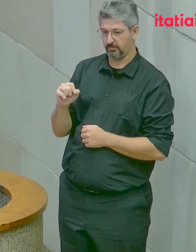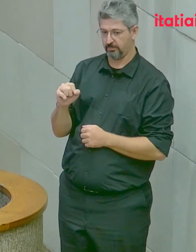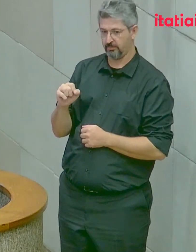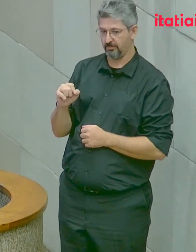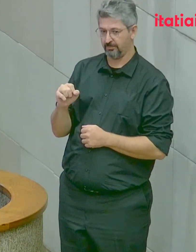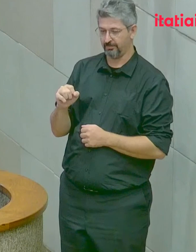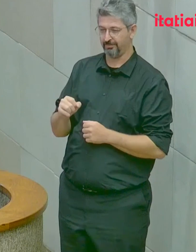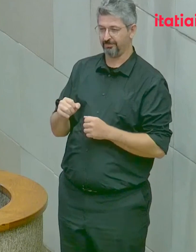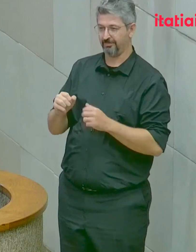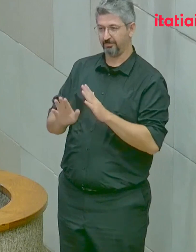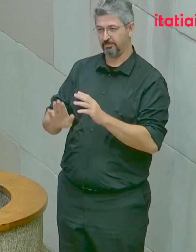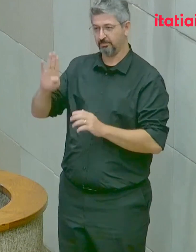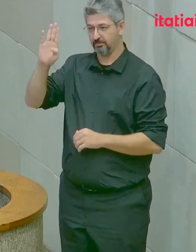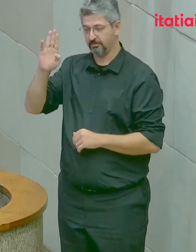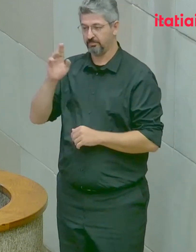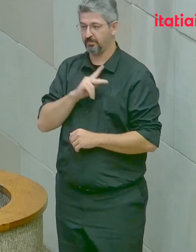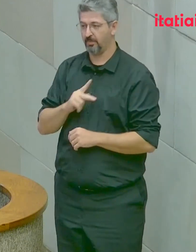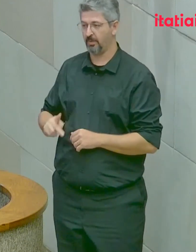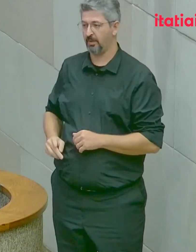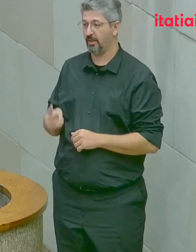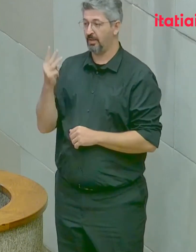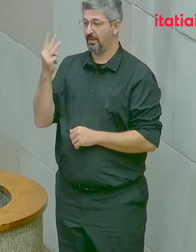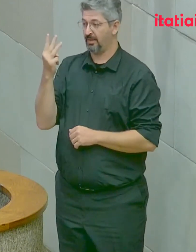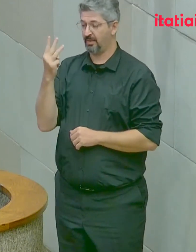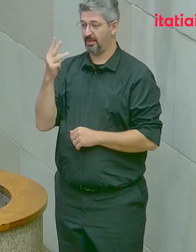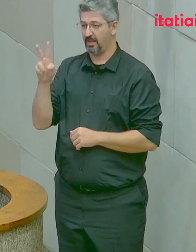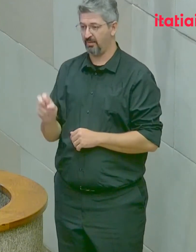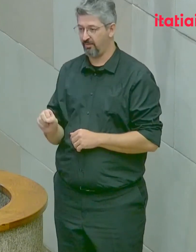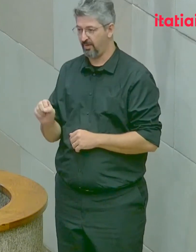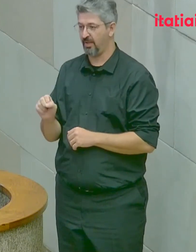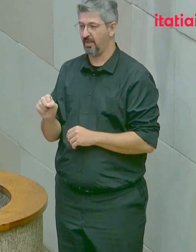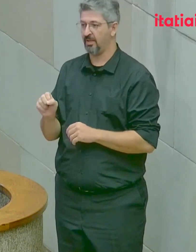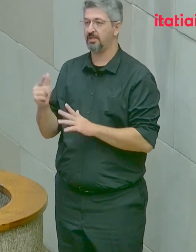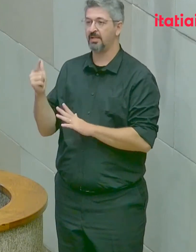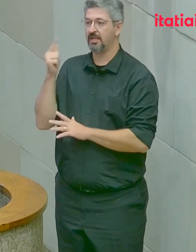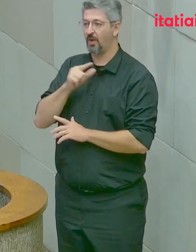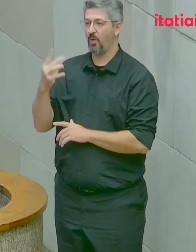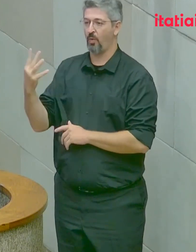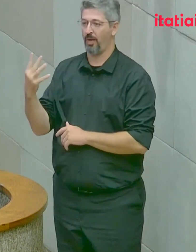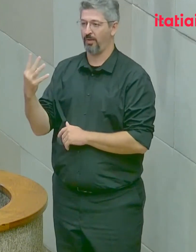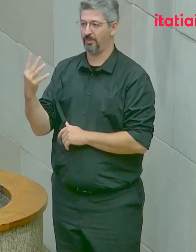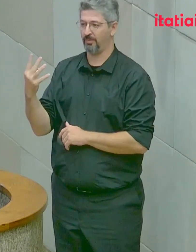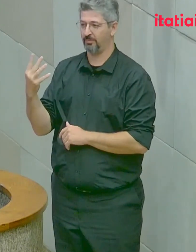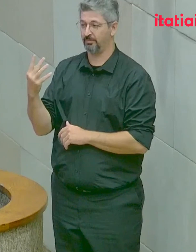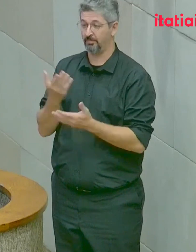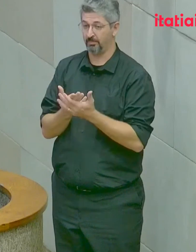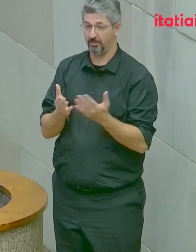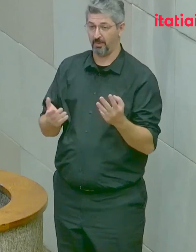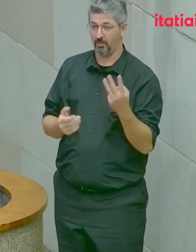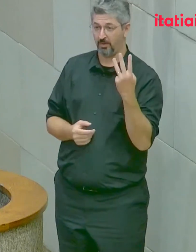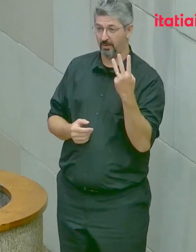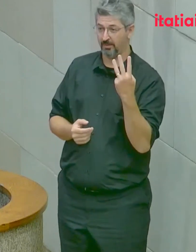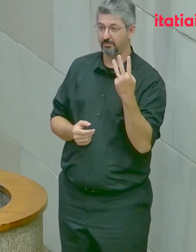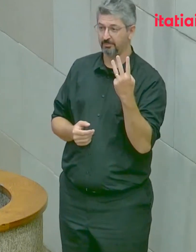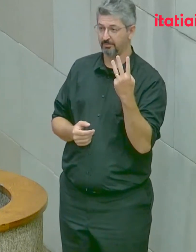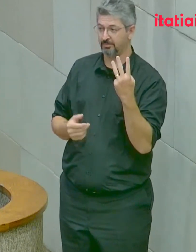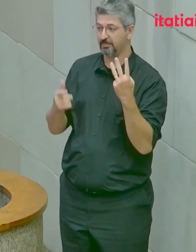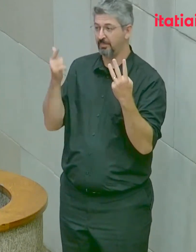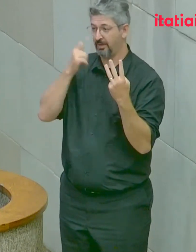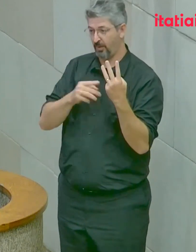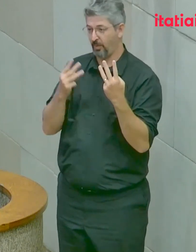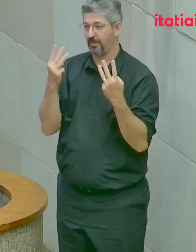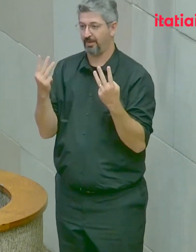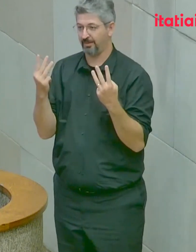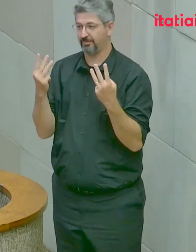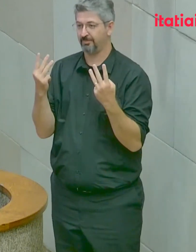disputou a presidência da República três vezes antes de vencer a quarta vez. Perdeu três. Venceu três.